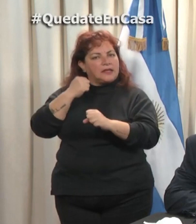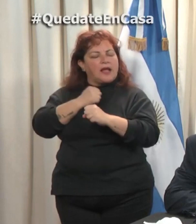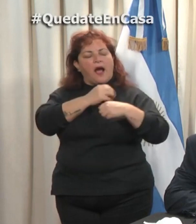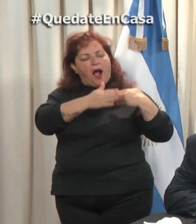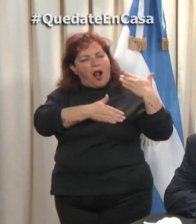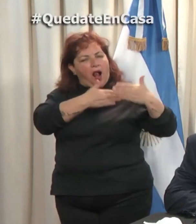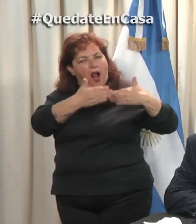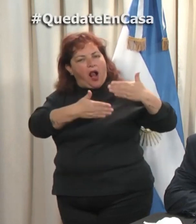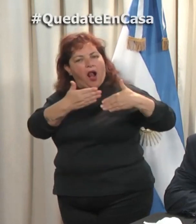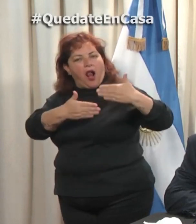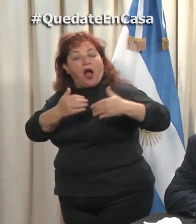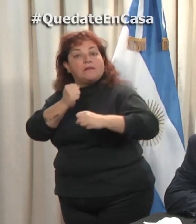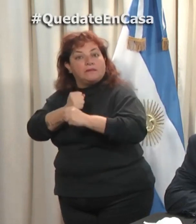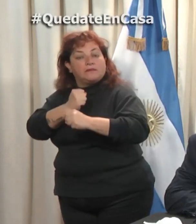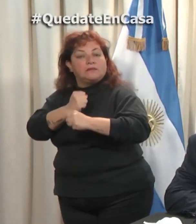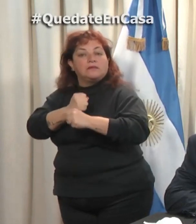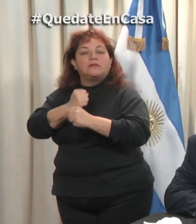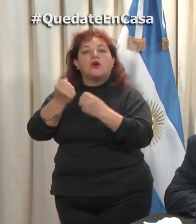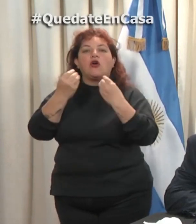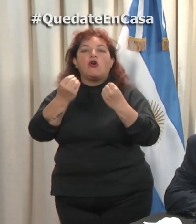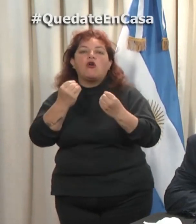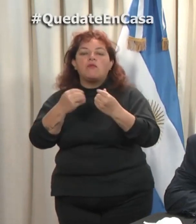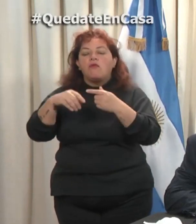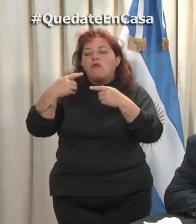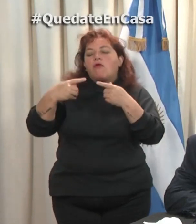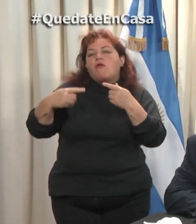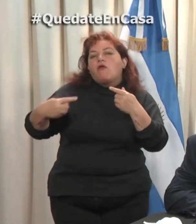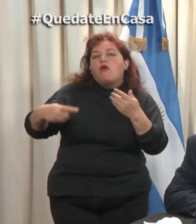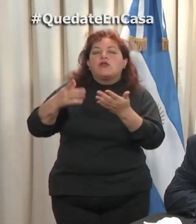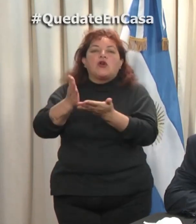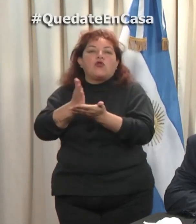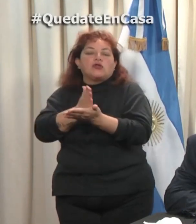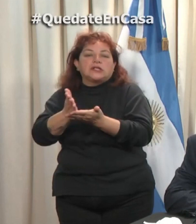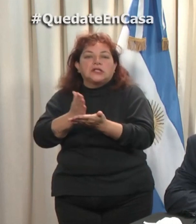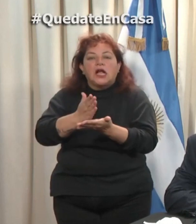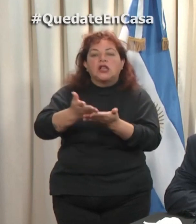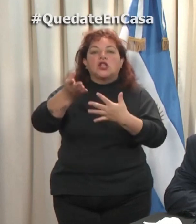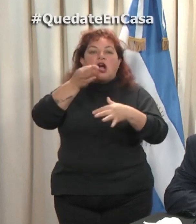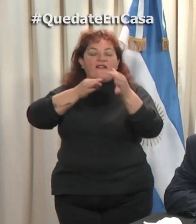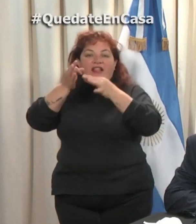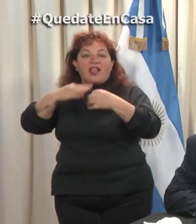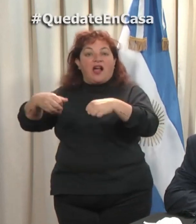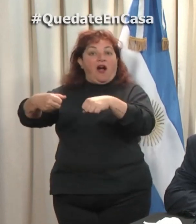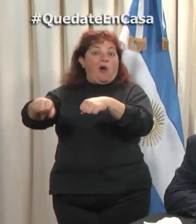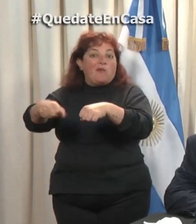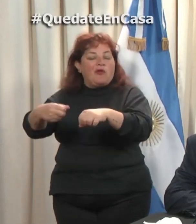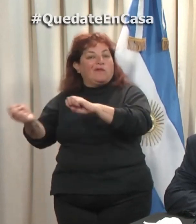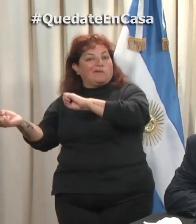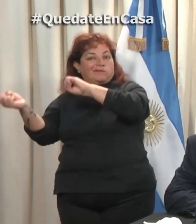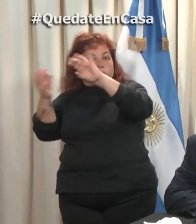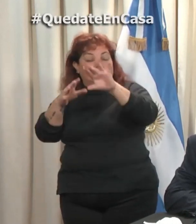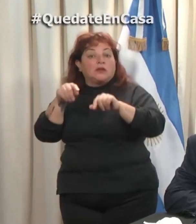trabajando a través de la elaboración de comidas que podían enviar a domicilio,